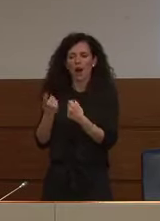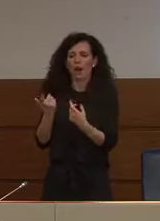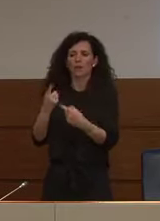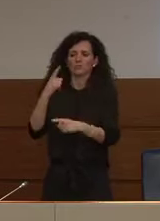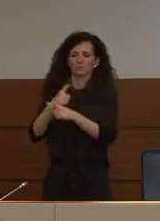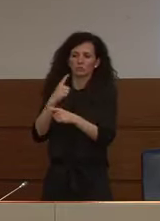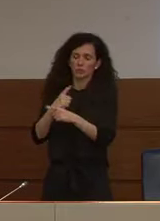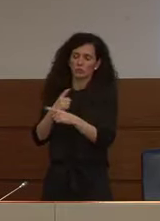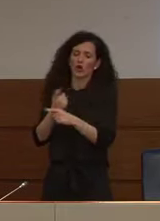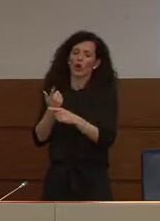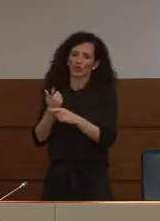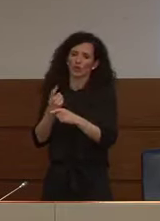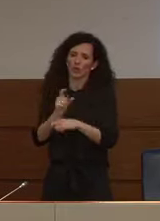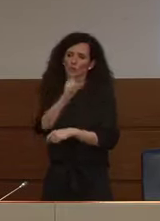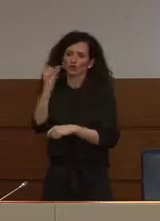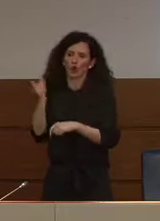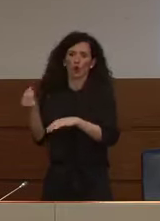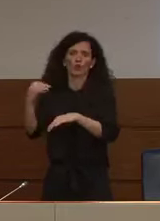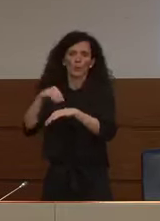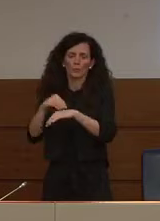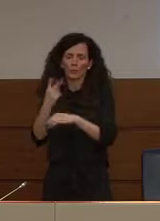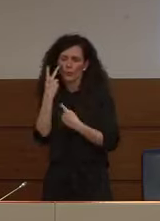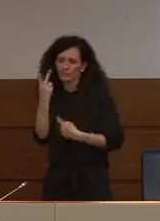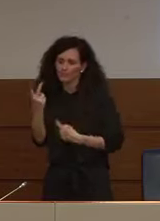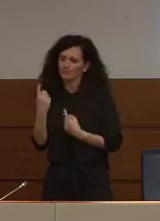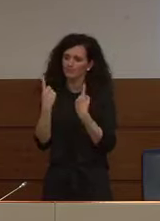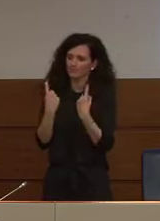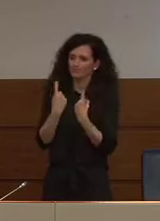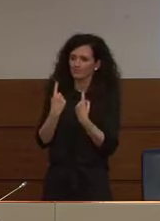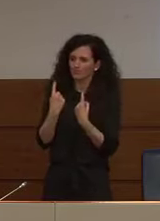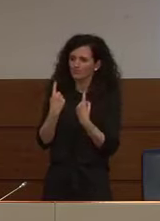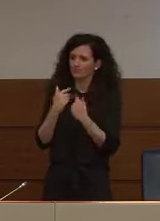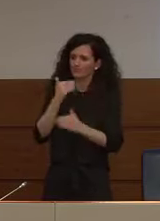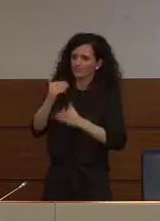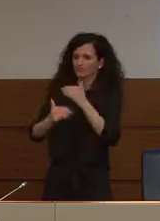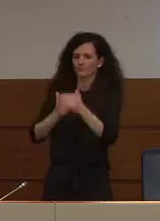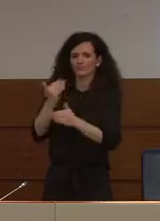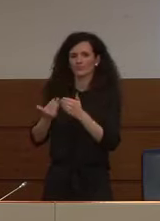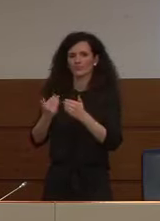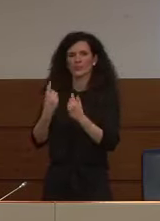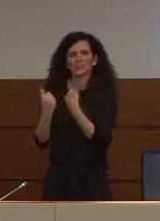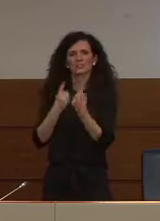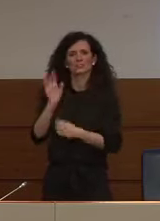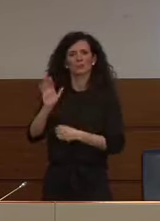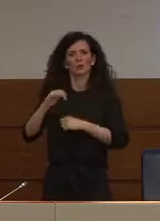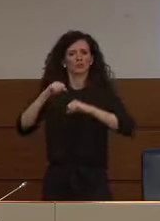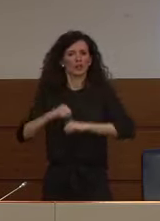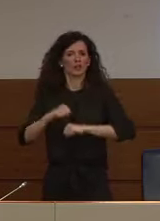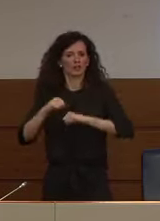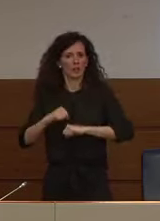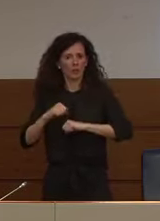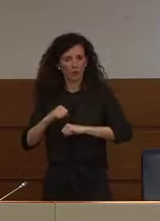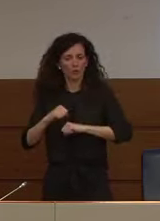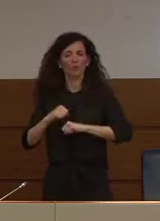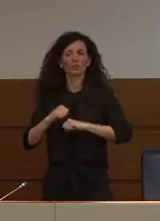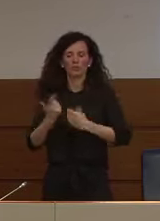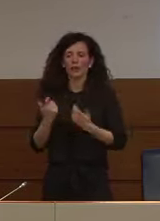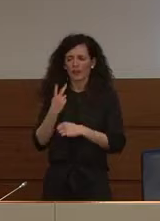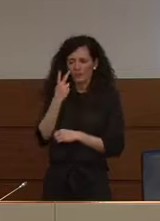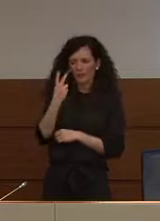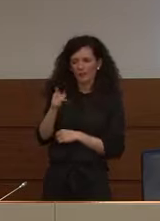qualche giorno per vedere esattamente con con il dovuto l